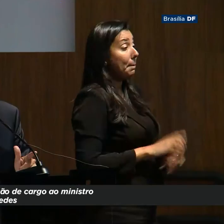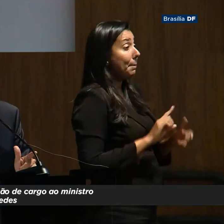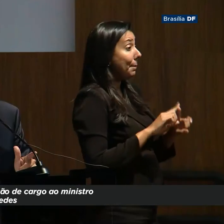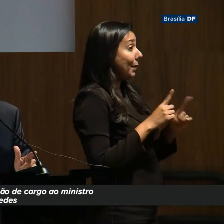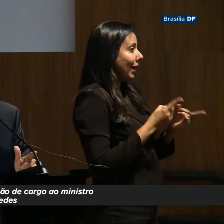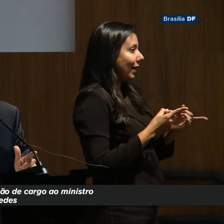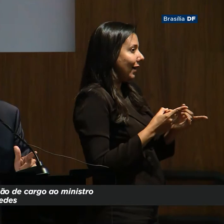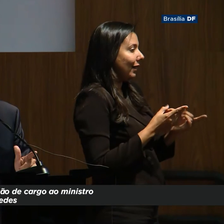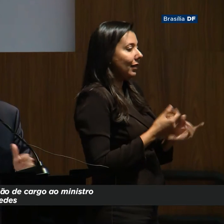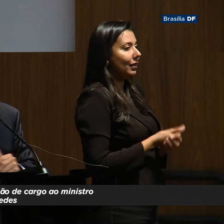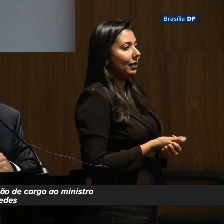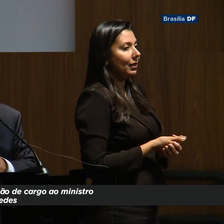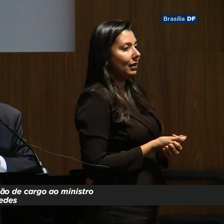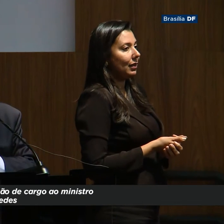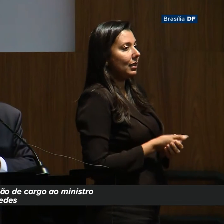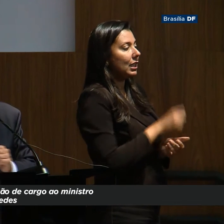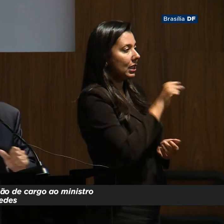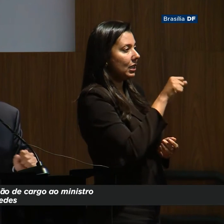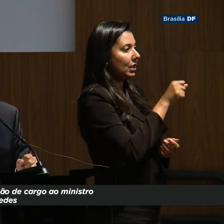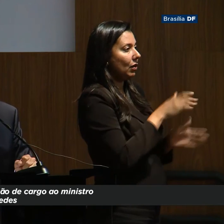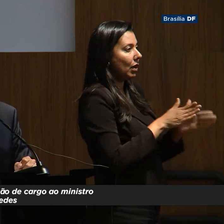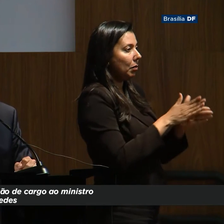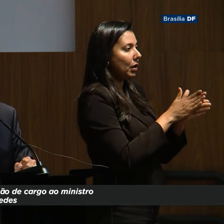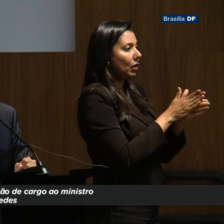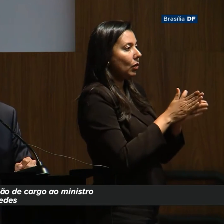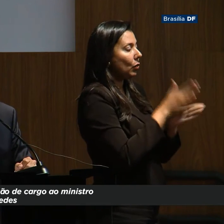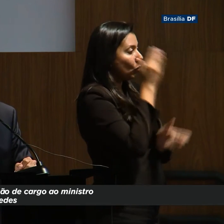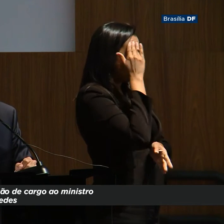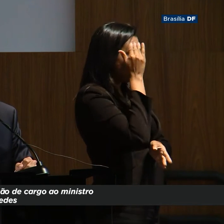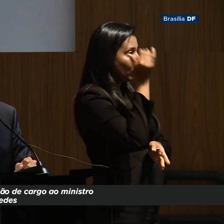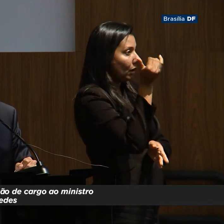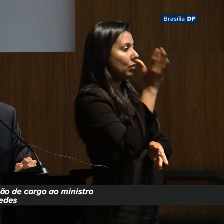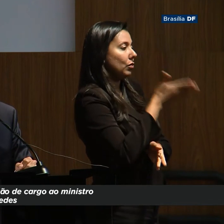Mas, era já o caminho da prosperidade.